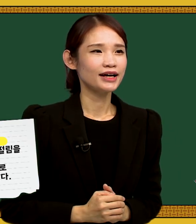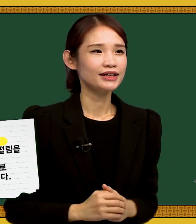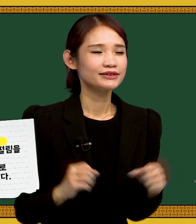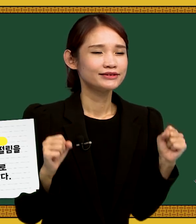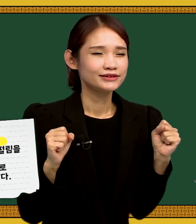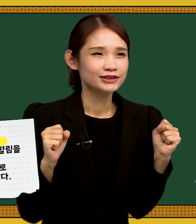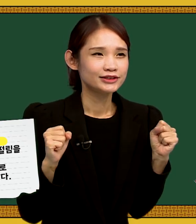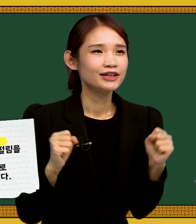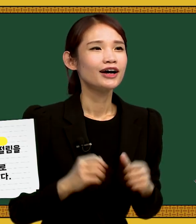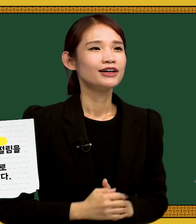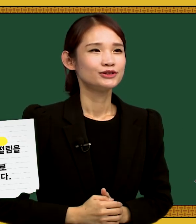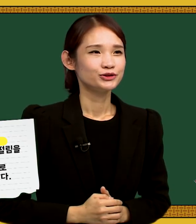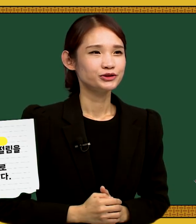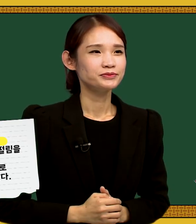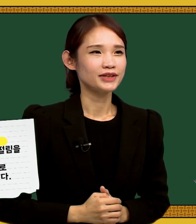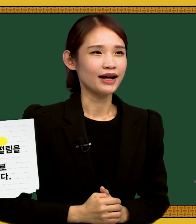춥다, 춥다